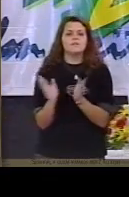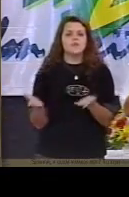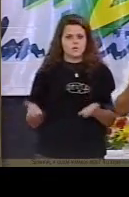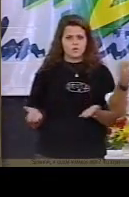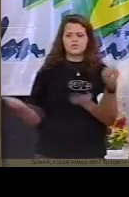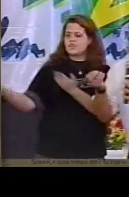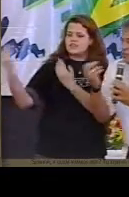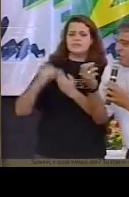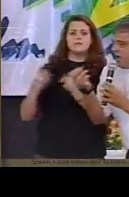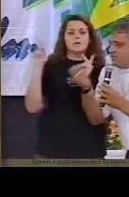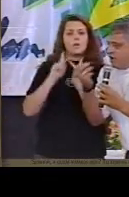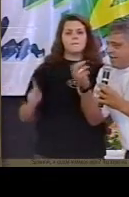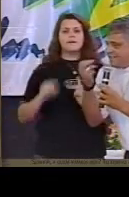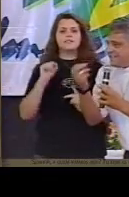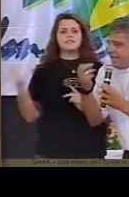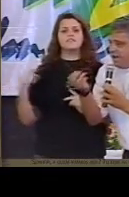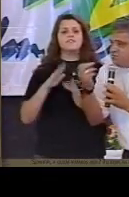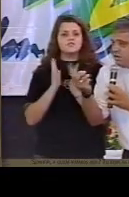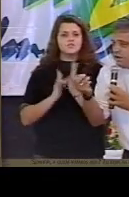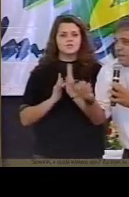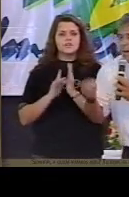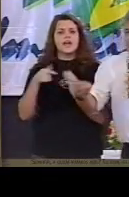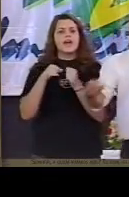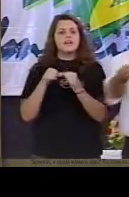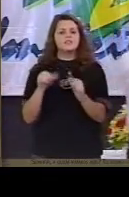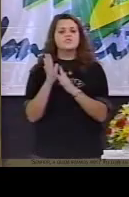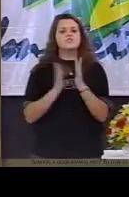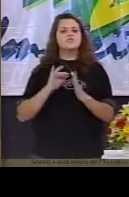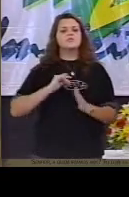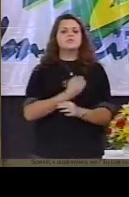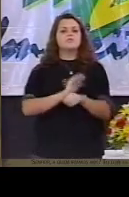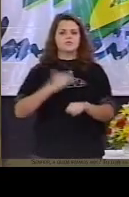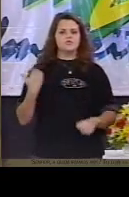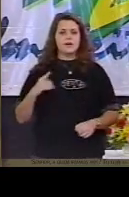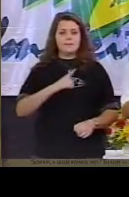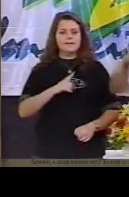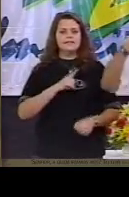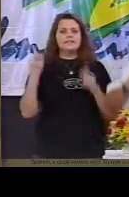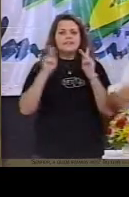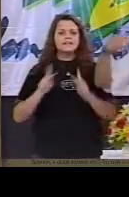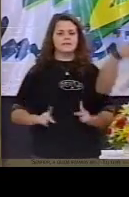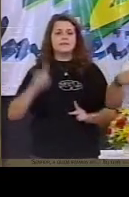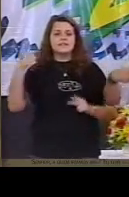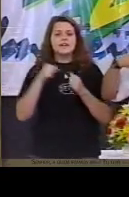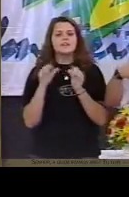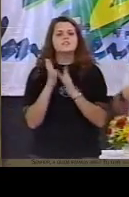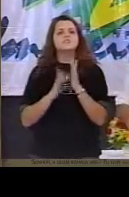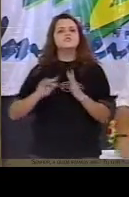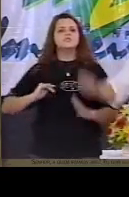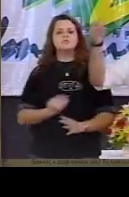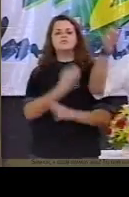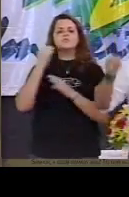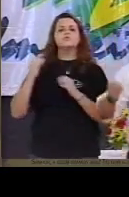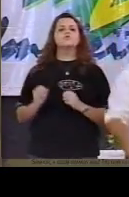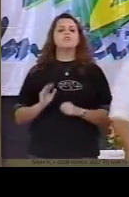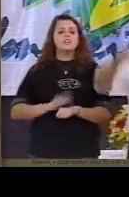essa é a sua vocação para a qual foste chamados o grande chamado de Deus para nós